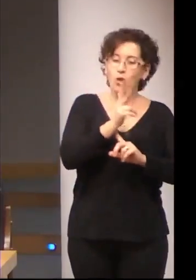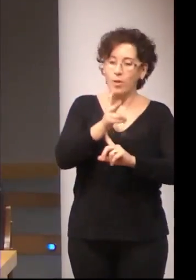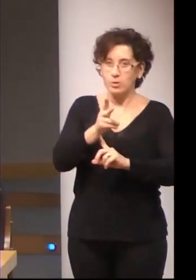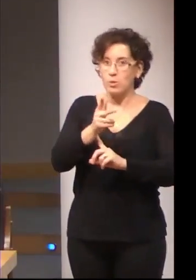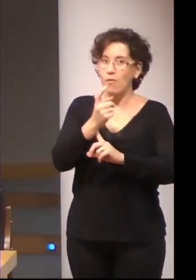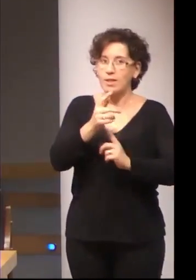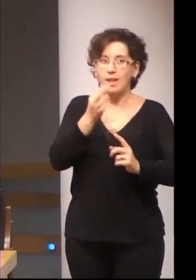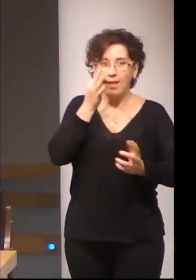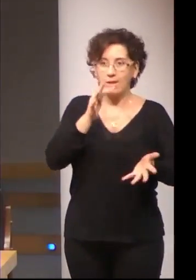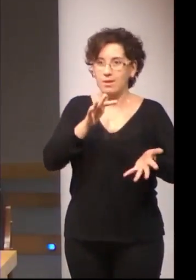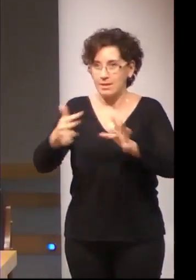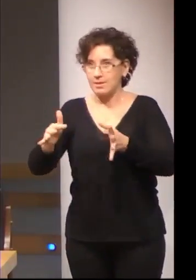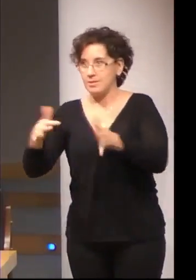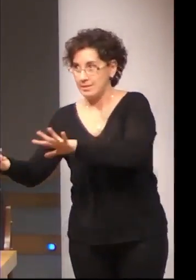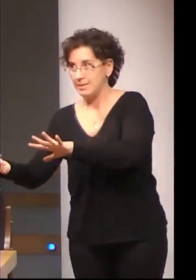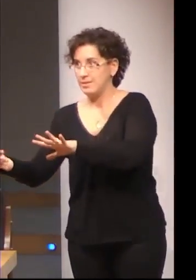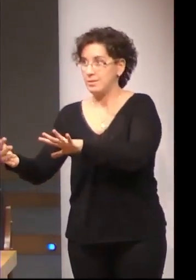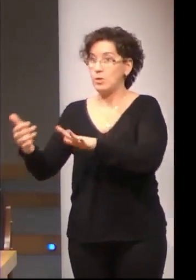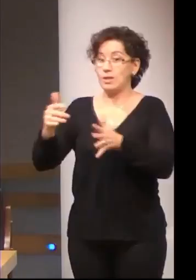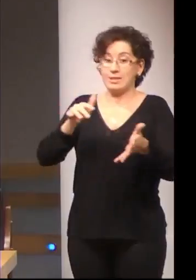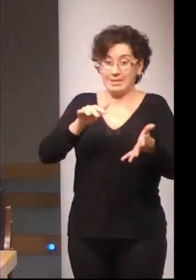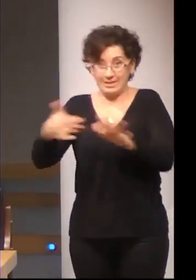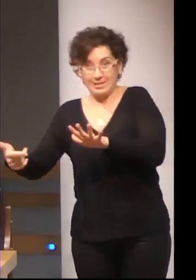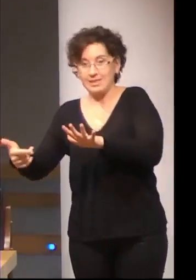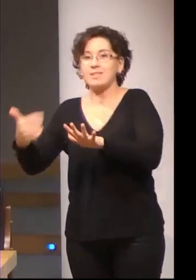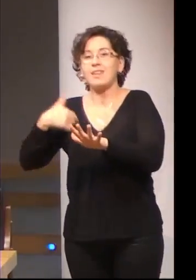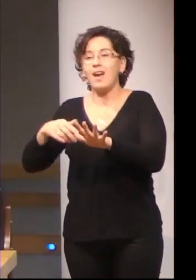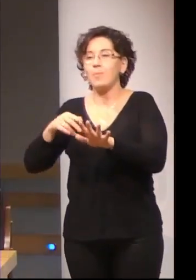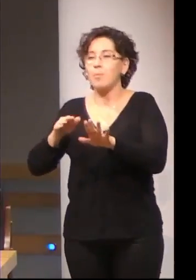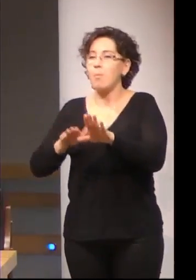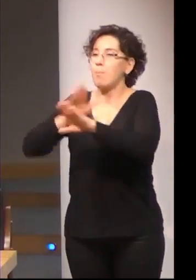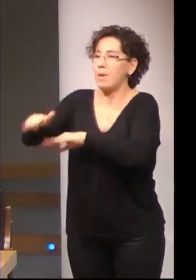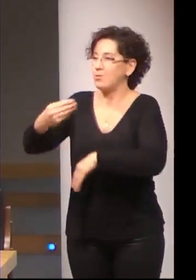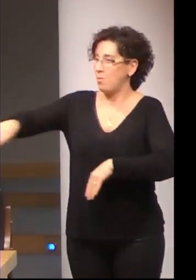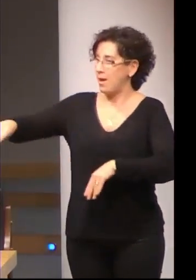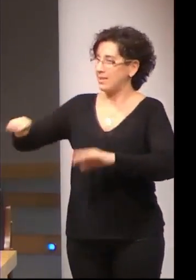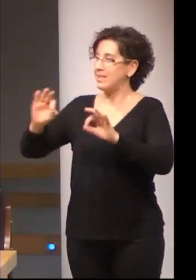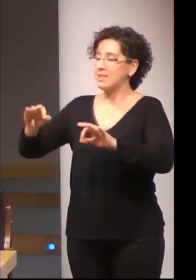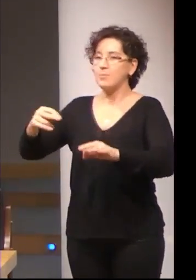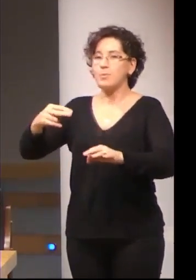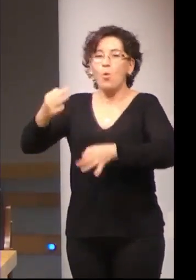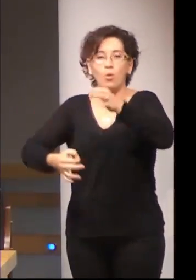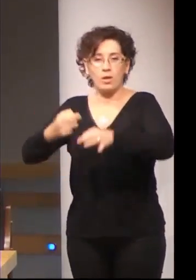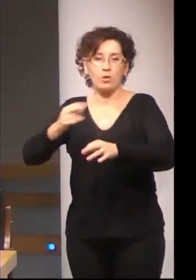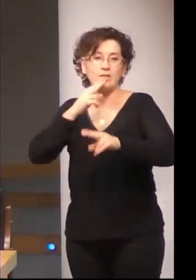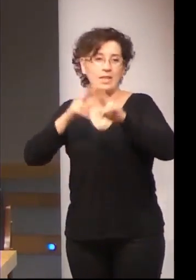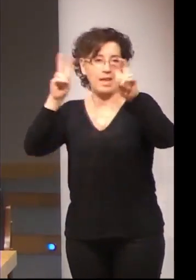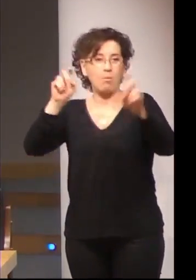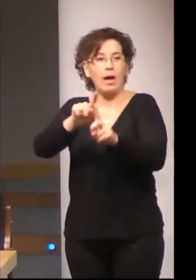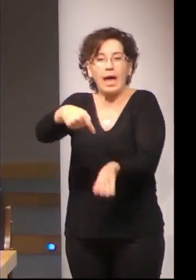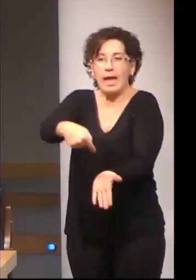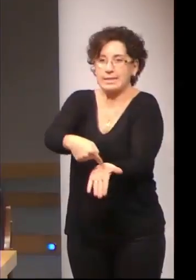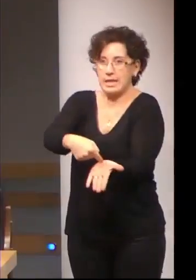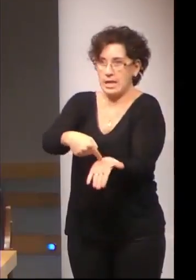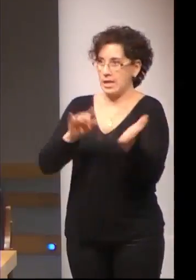entonces entraríamos en un tema jurídico de lo que se llama exigibilidad. Tenemos